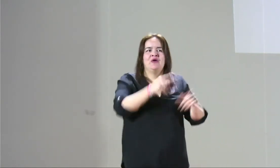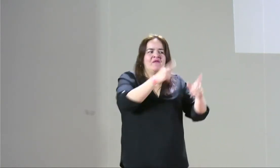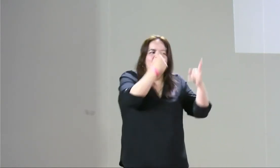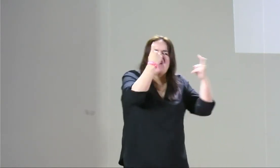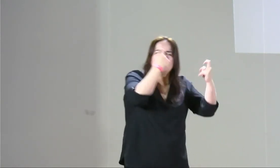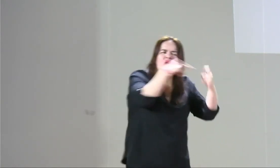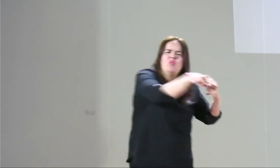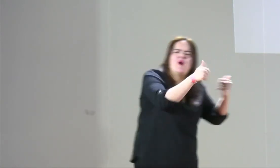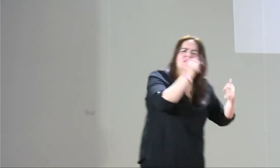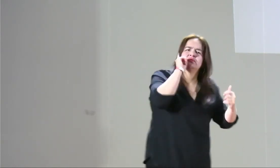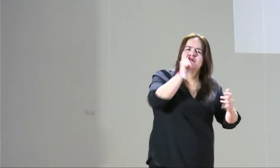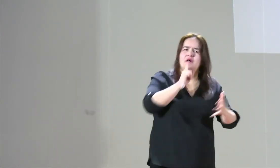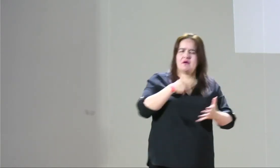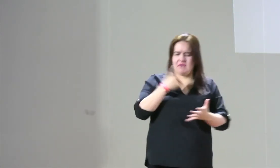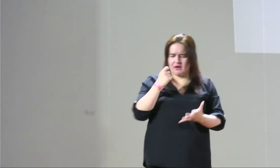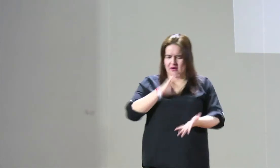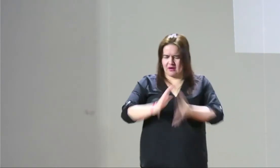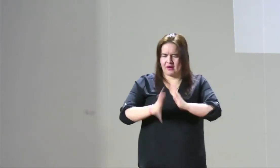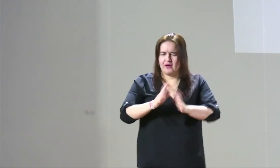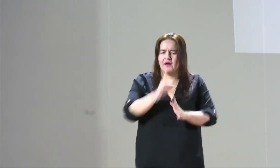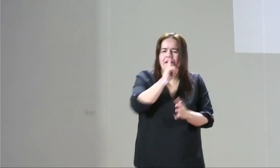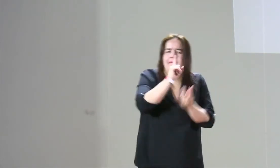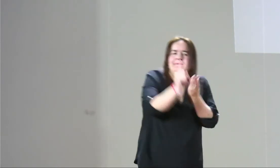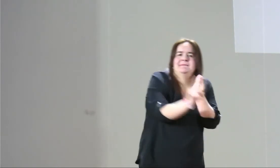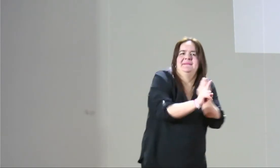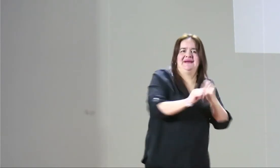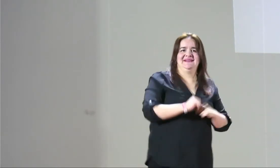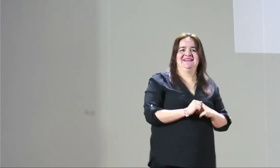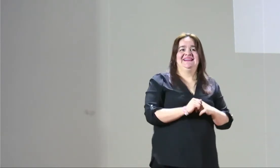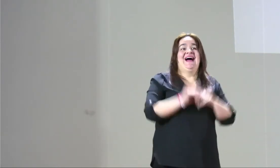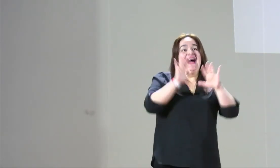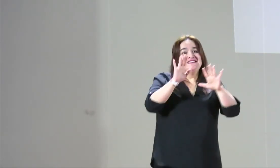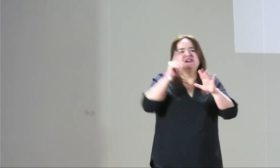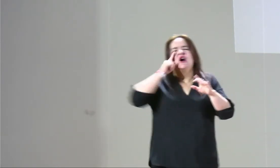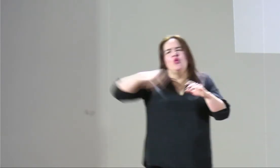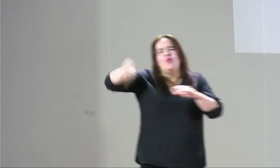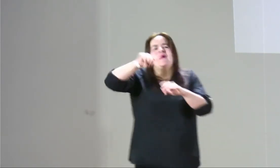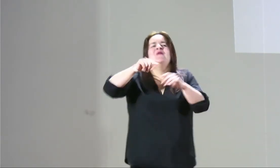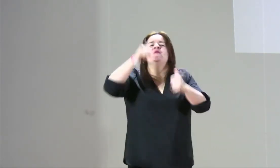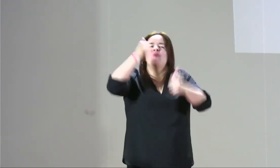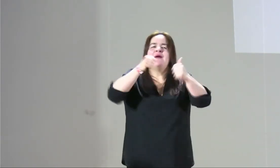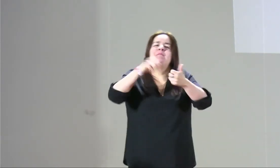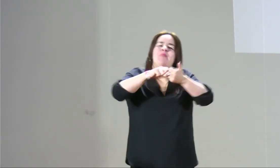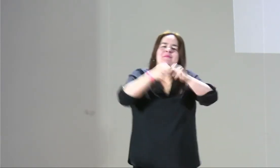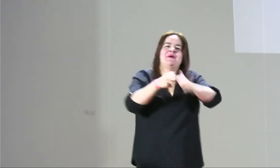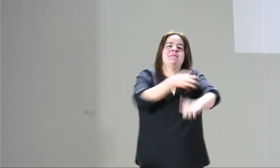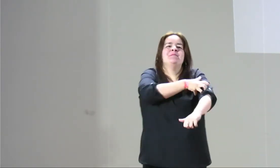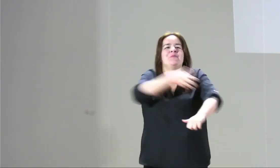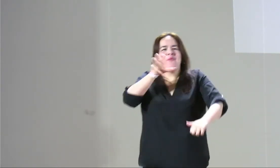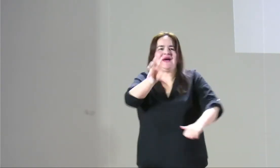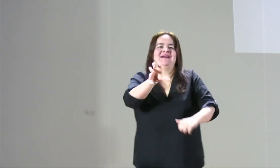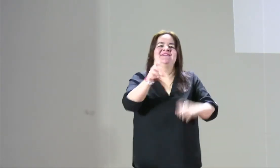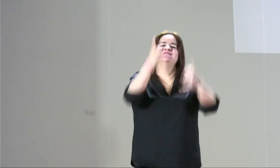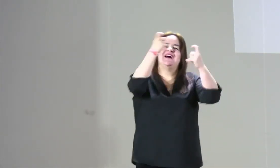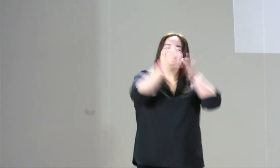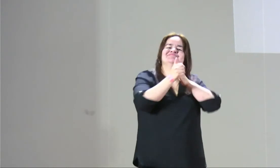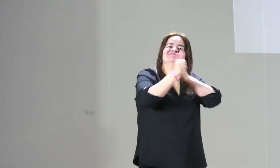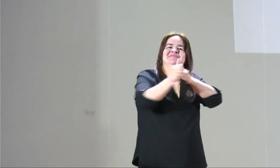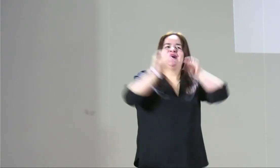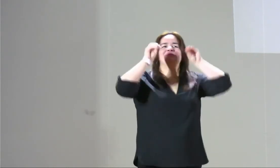planchamos, las que asumimos los roles del hogar. Pero, ¿y qué pasa con ellas? Las por allí escondidas, que no se comunican en lengua de